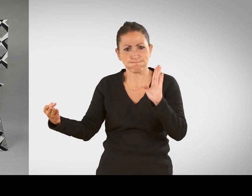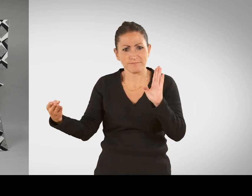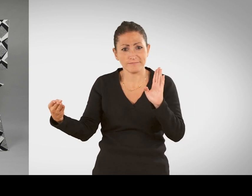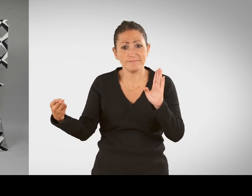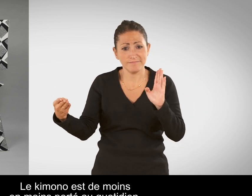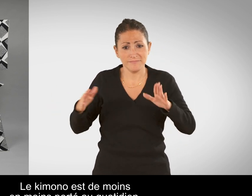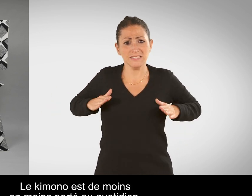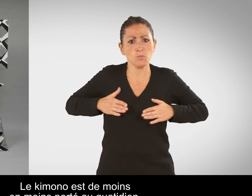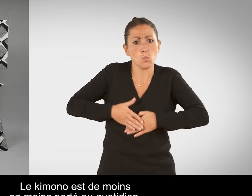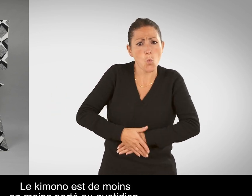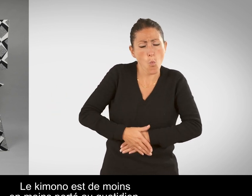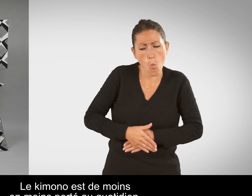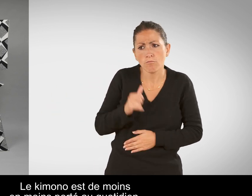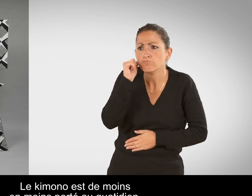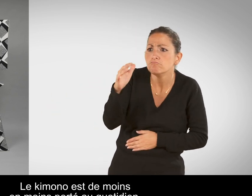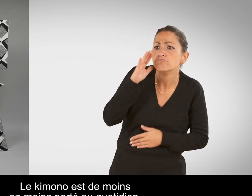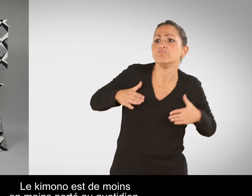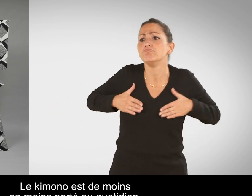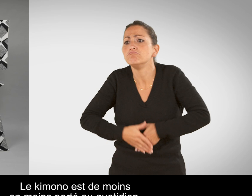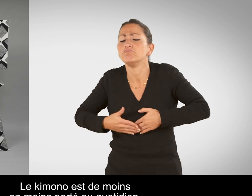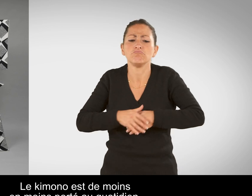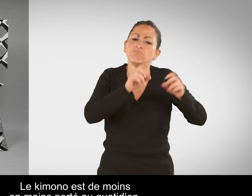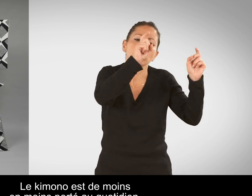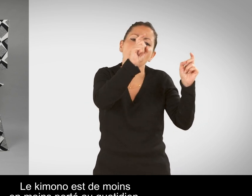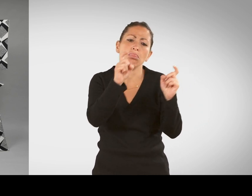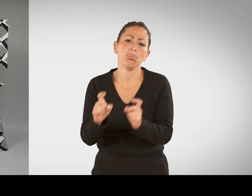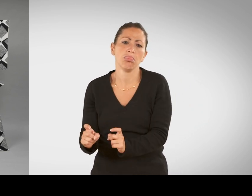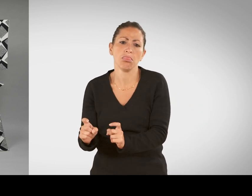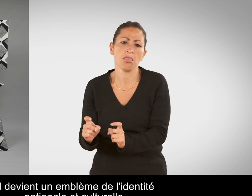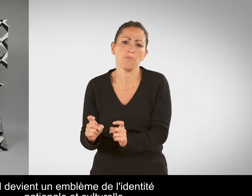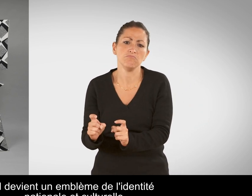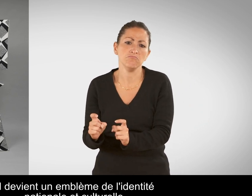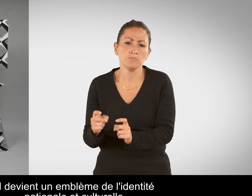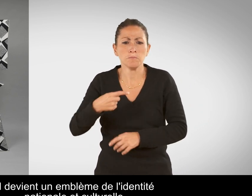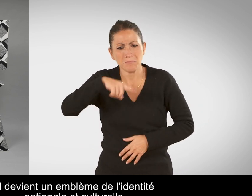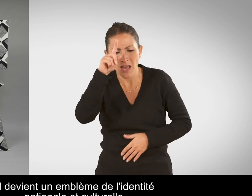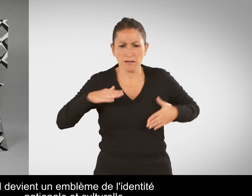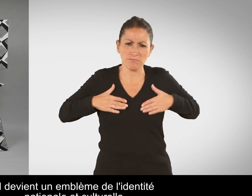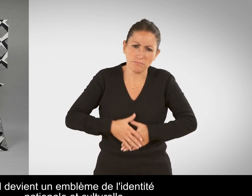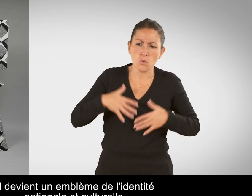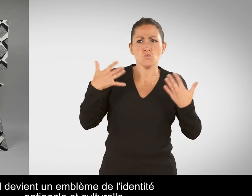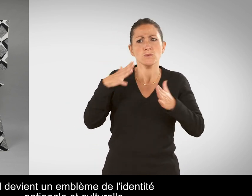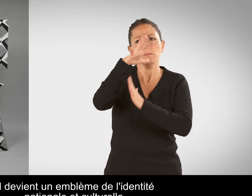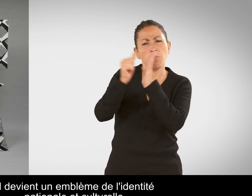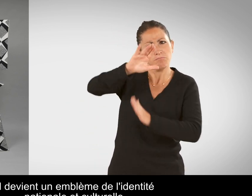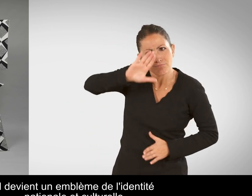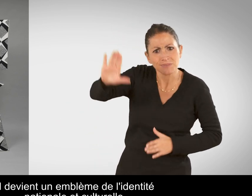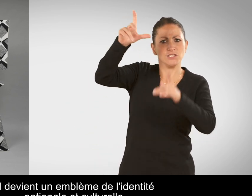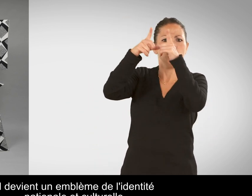Le kimono est de moins en moins porté au quotidien Il devient un emblème de l'identité nationale et culturelle